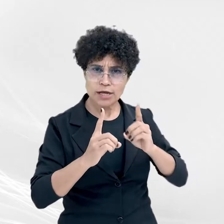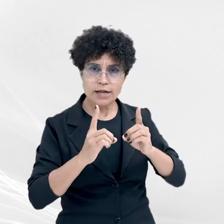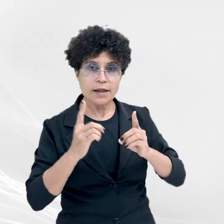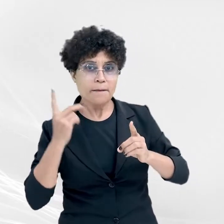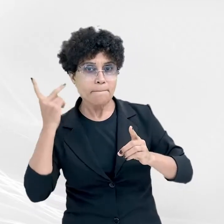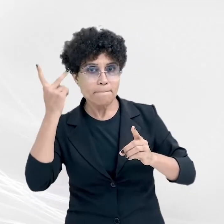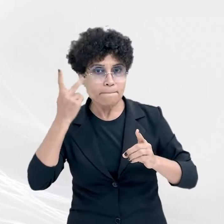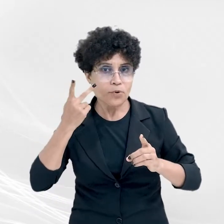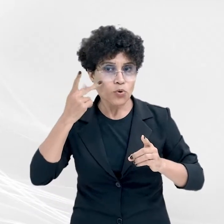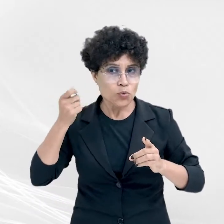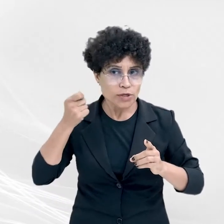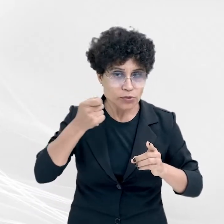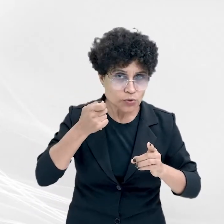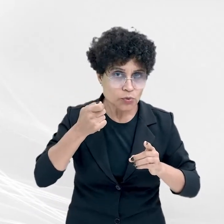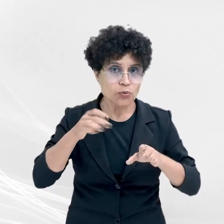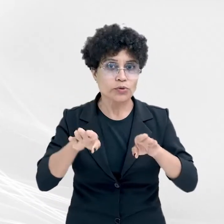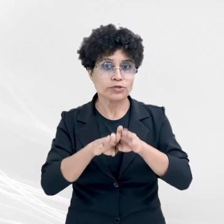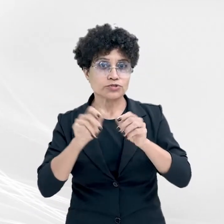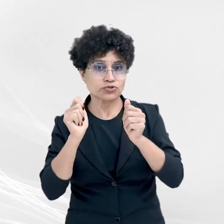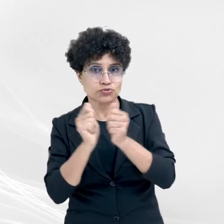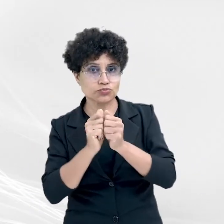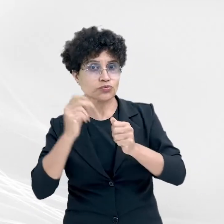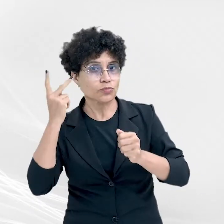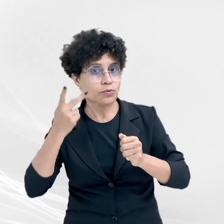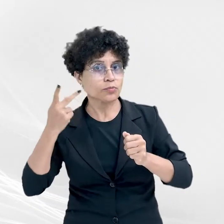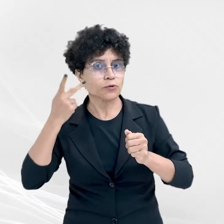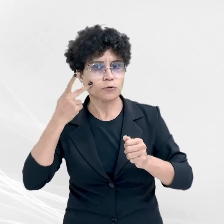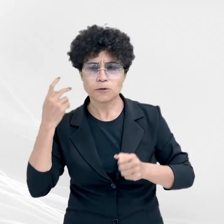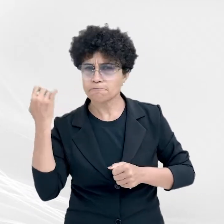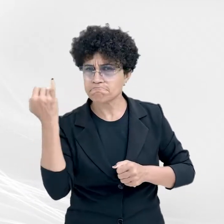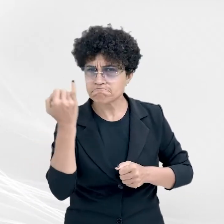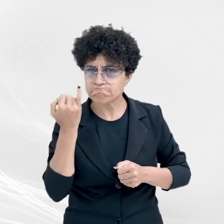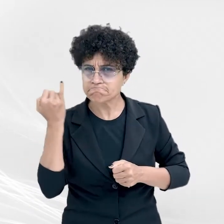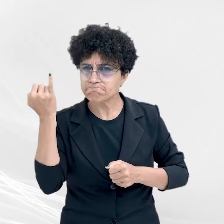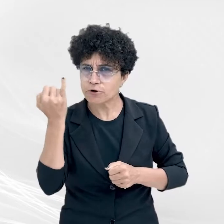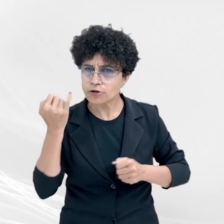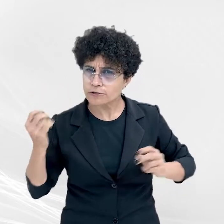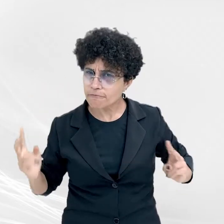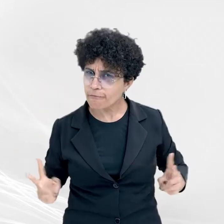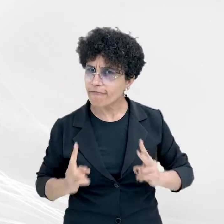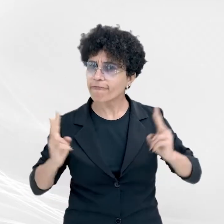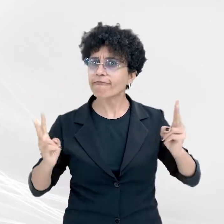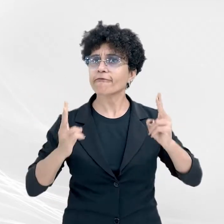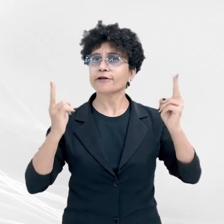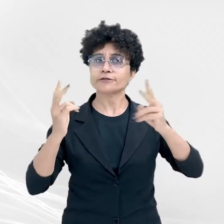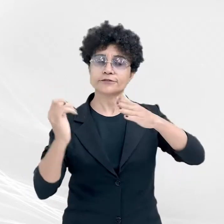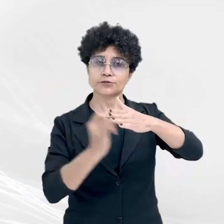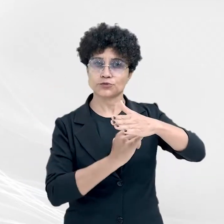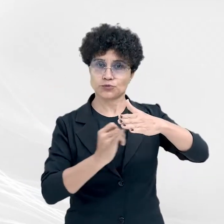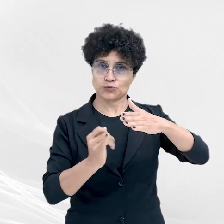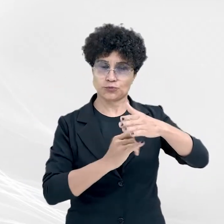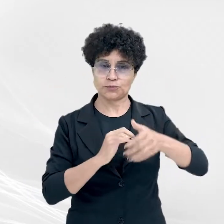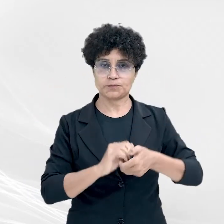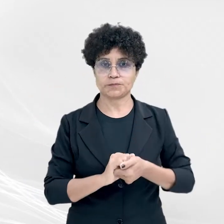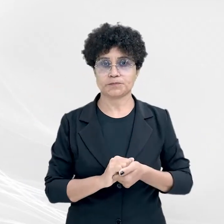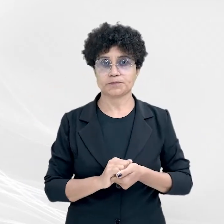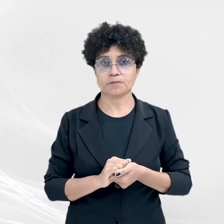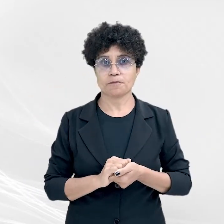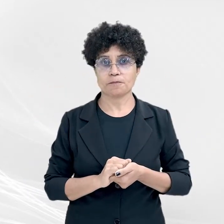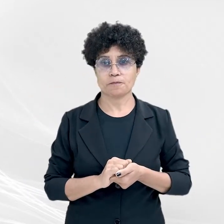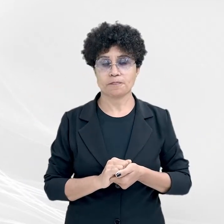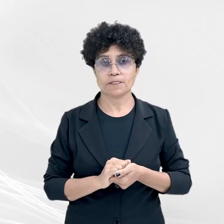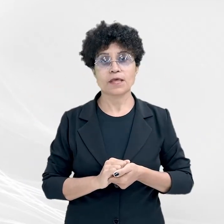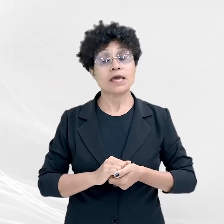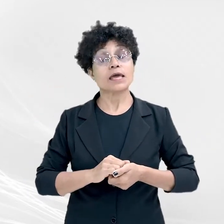justiça são essenciais para a valorização da instituição. Abre aspas. Além das